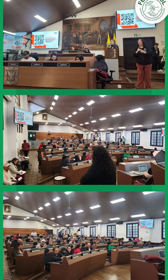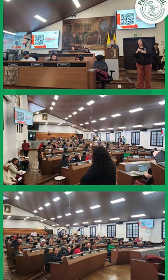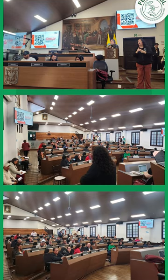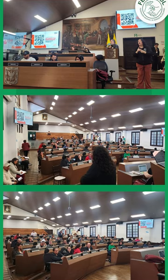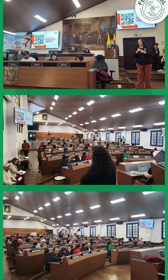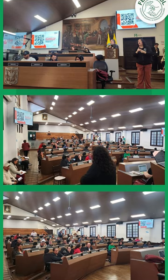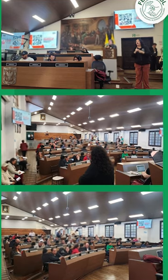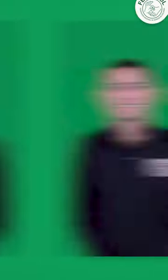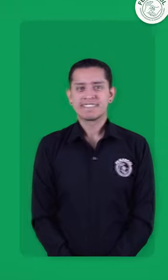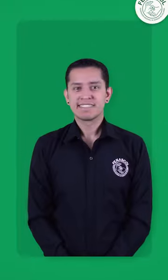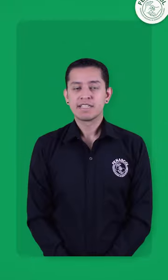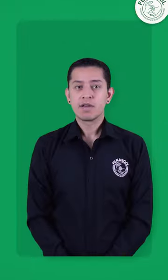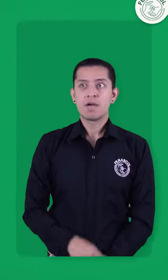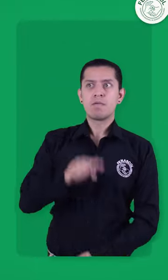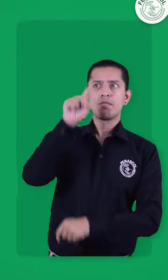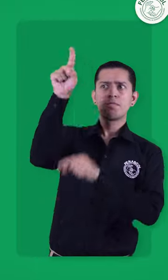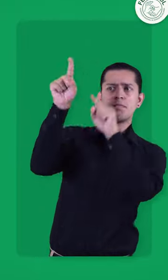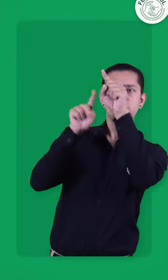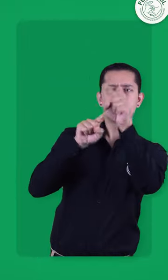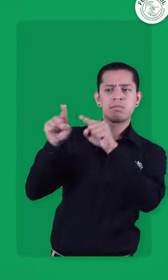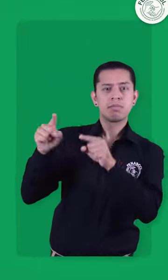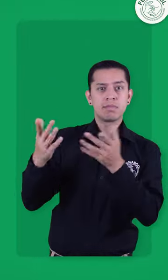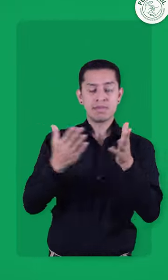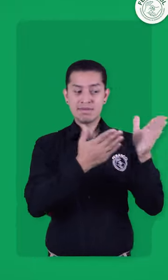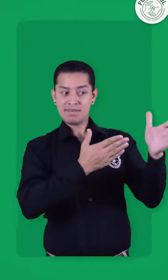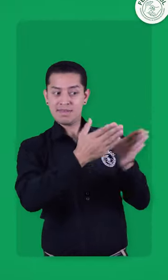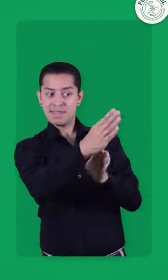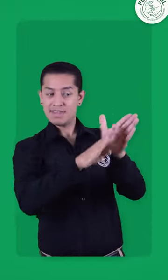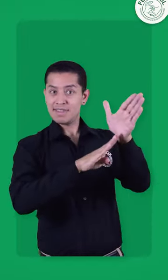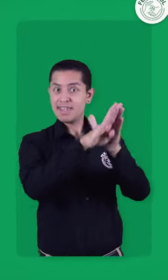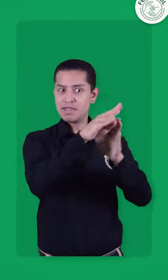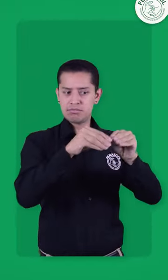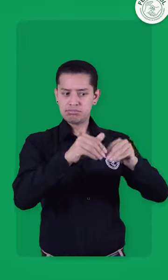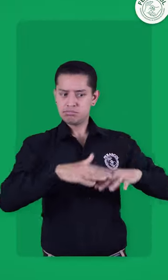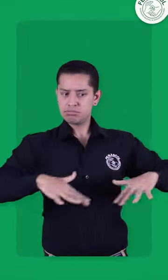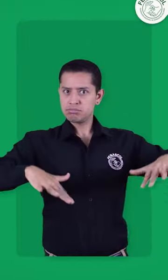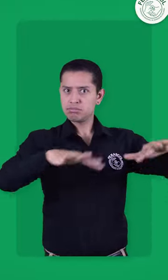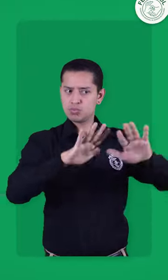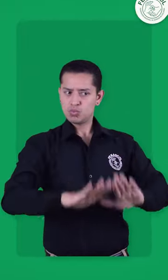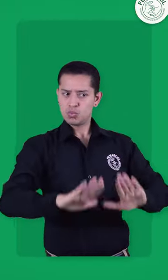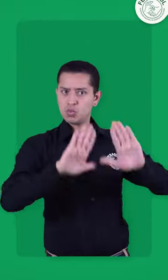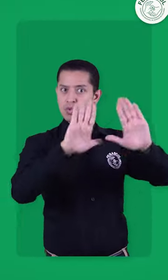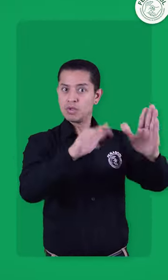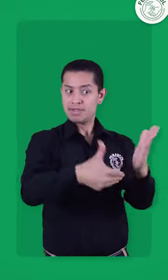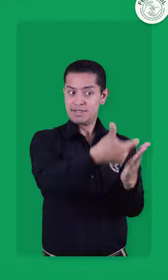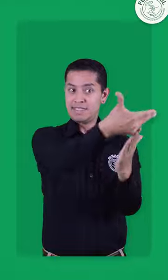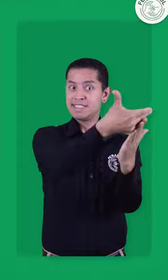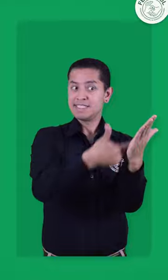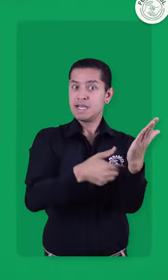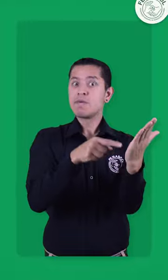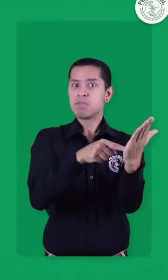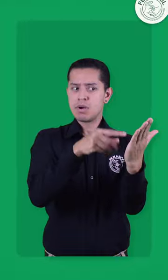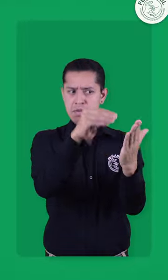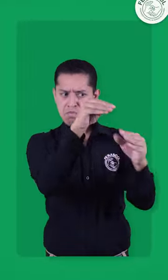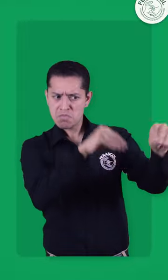Si los líderes sordos están participando de manera activa en la